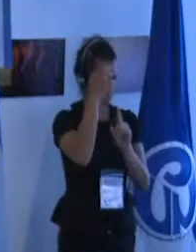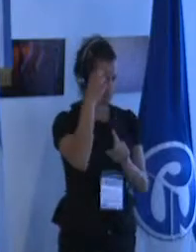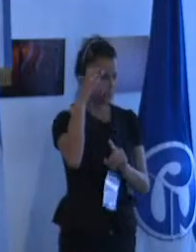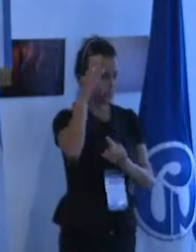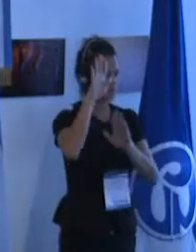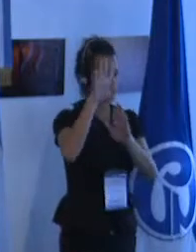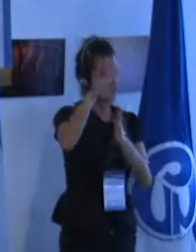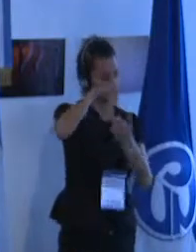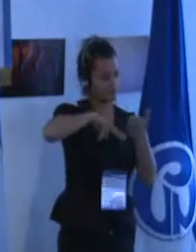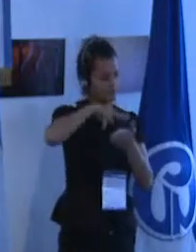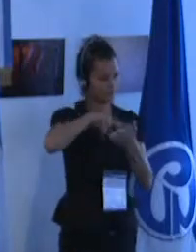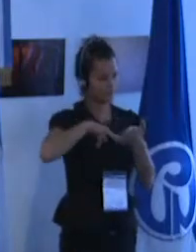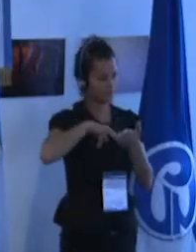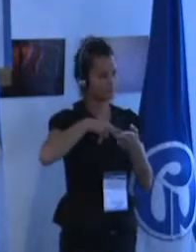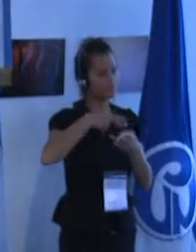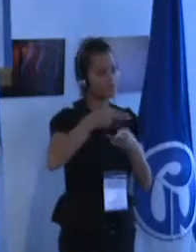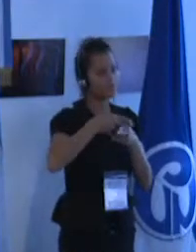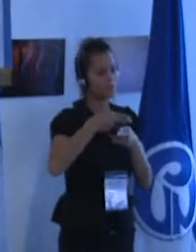Roland Gougon